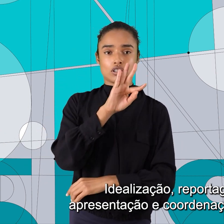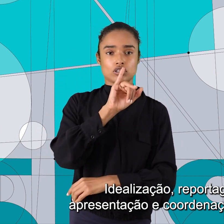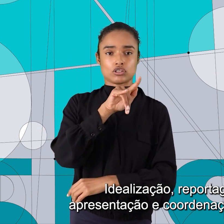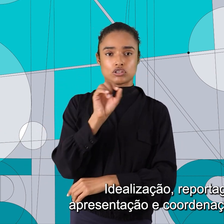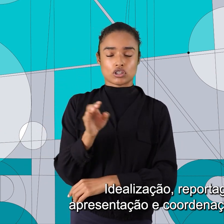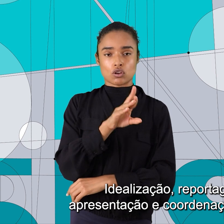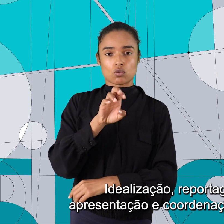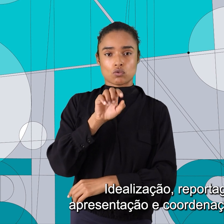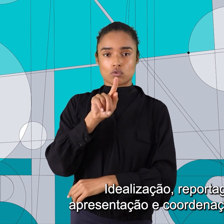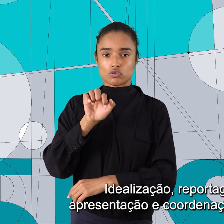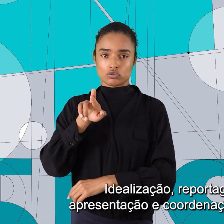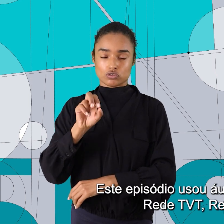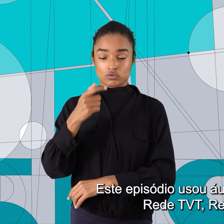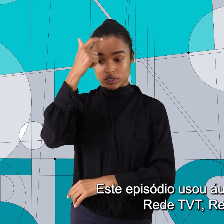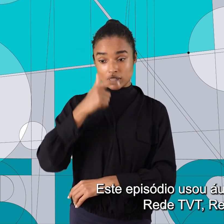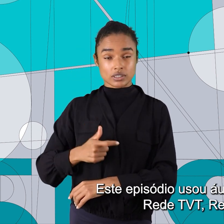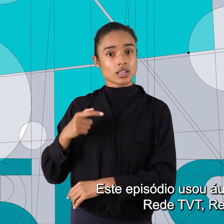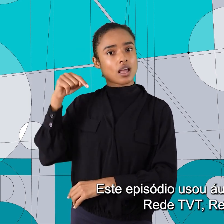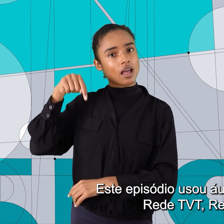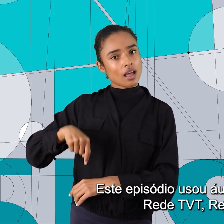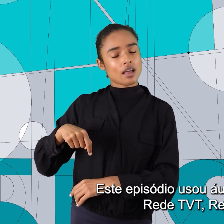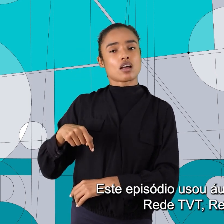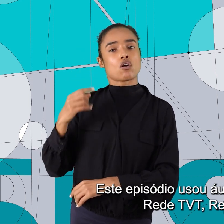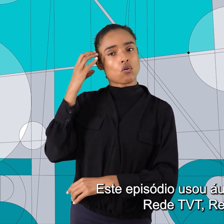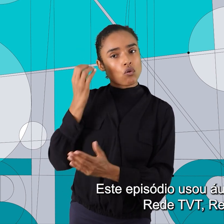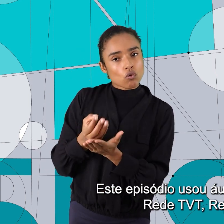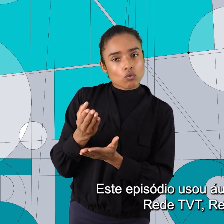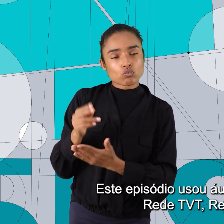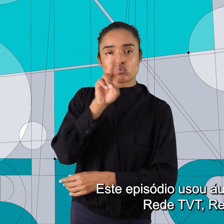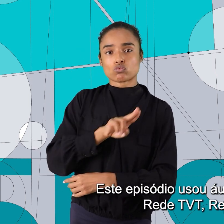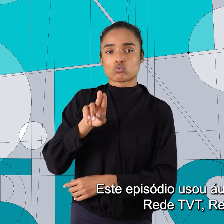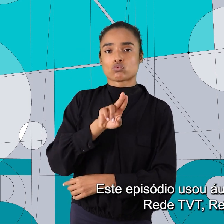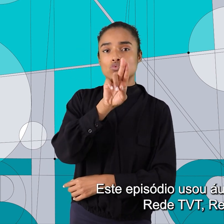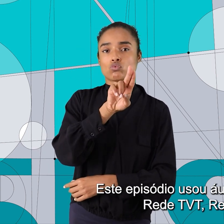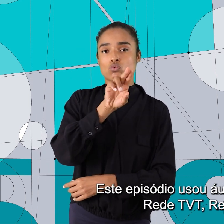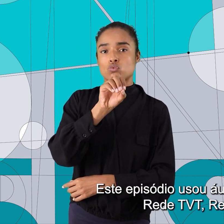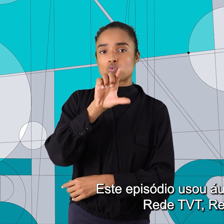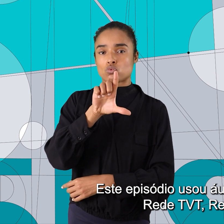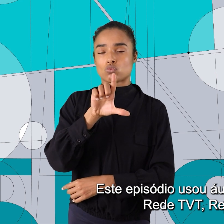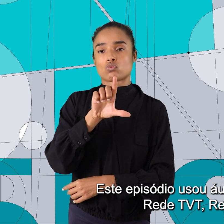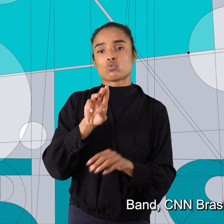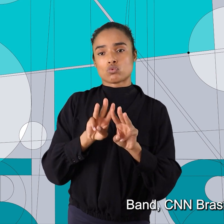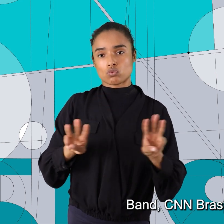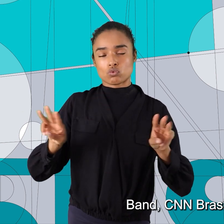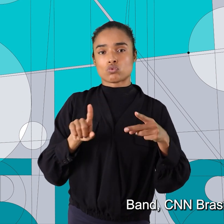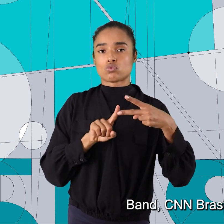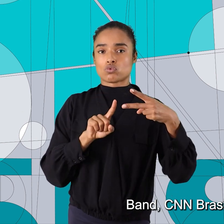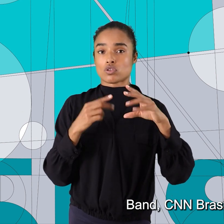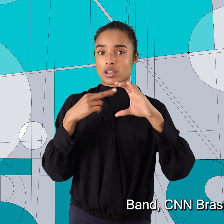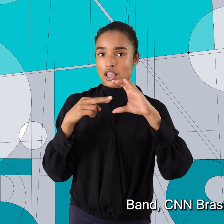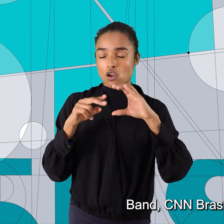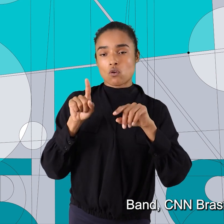Tiago Rogero. Este episódio usou áudios de UOL, Rede TVT, Record, Band,